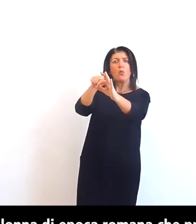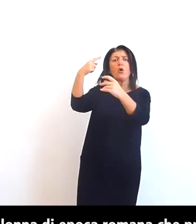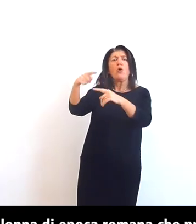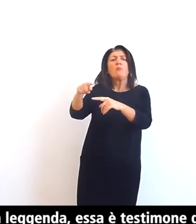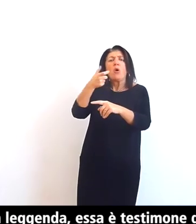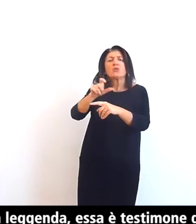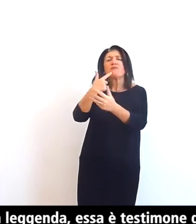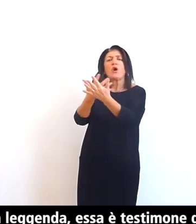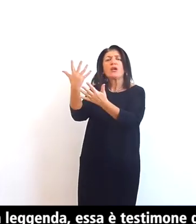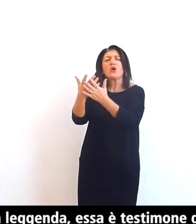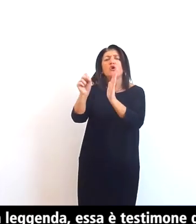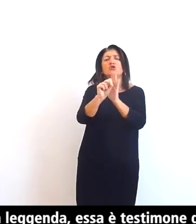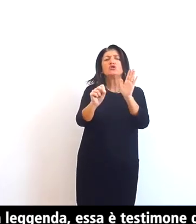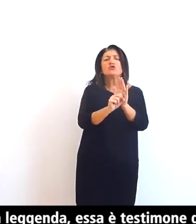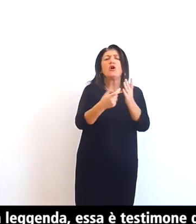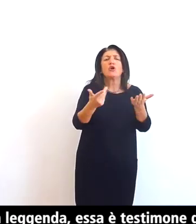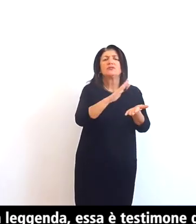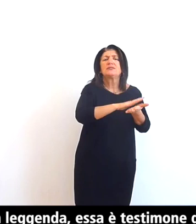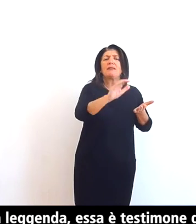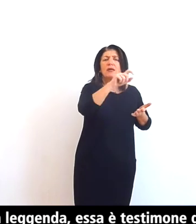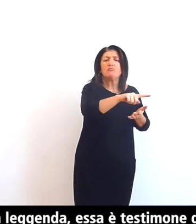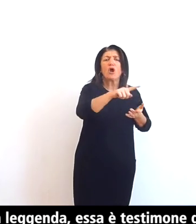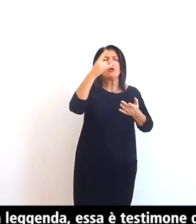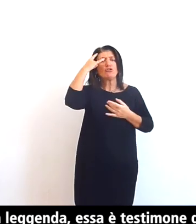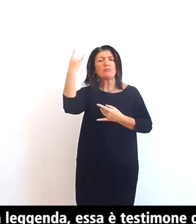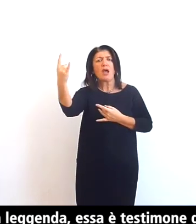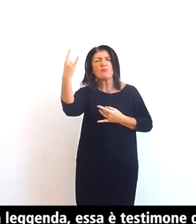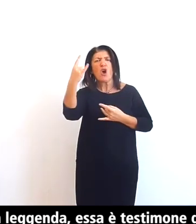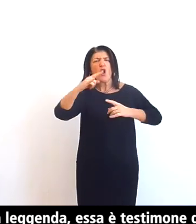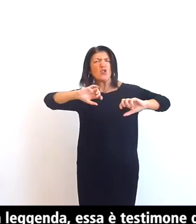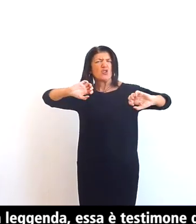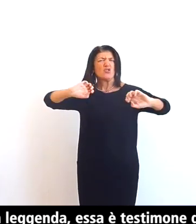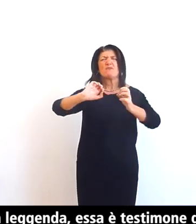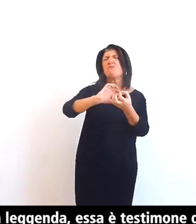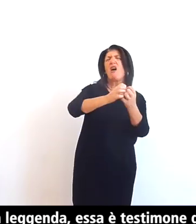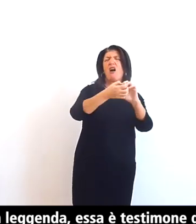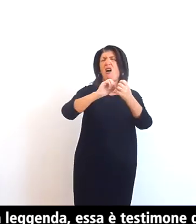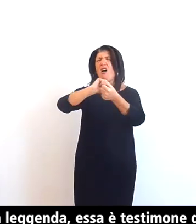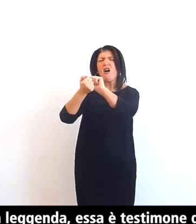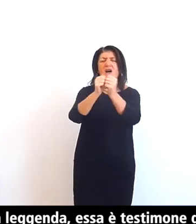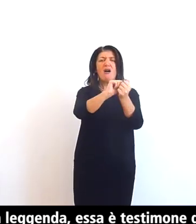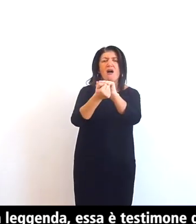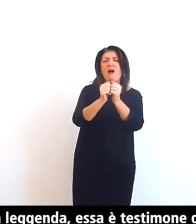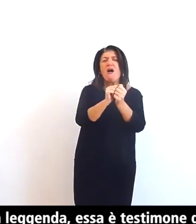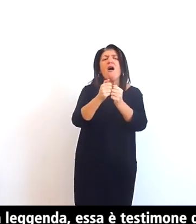tra Sant'Ambrogio e il demonio il maligno cercando di trafiggere il santo con le corna